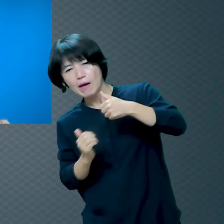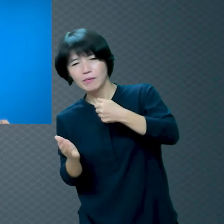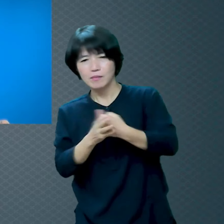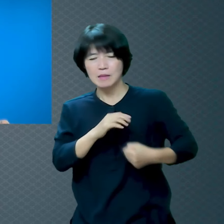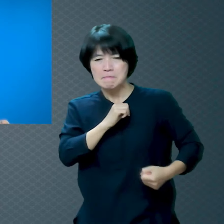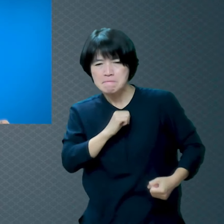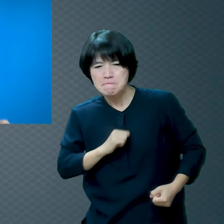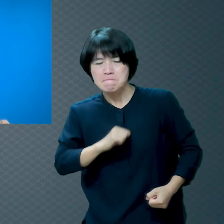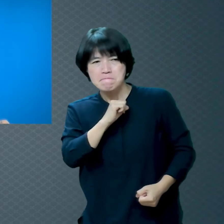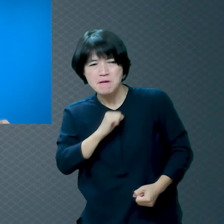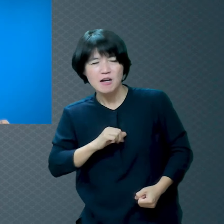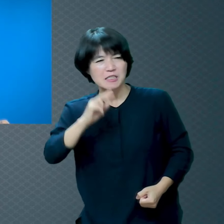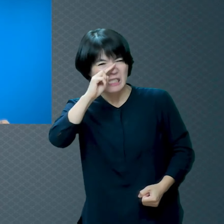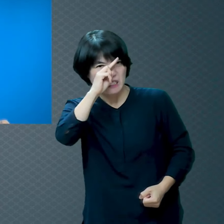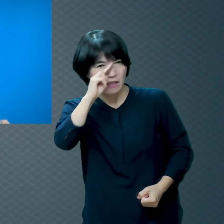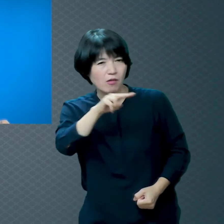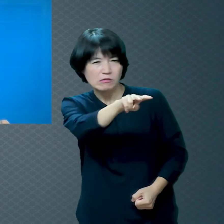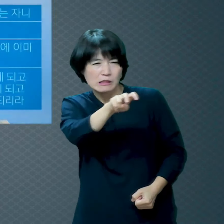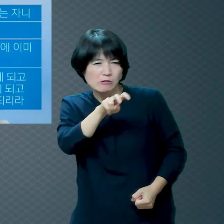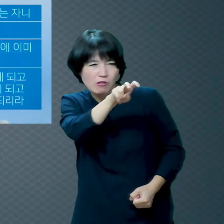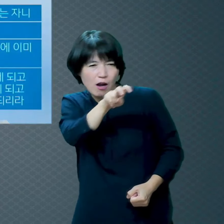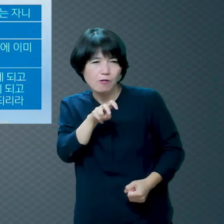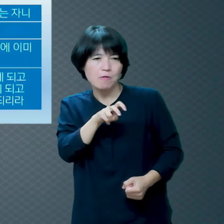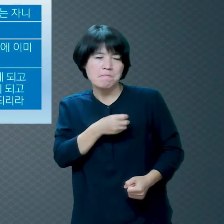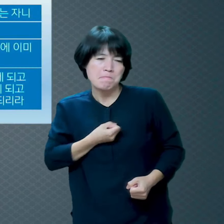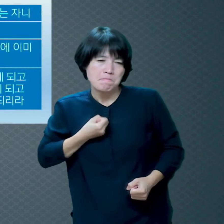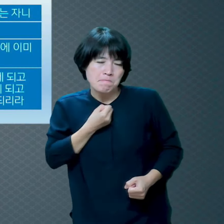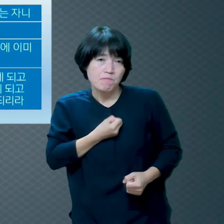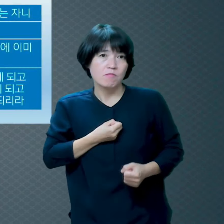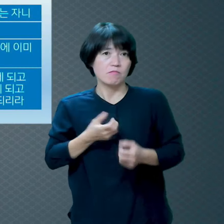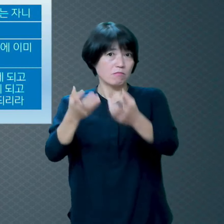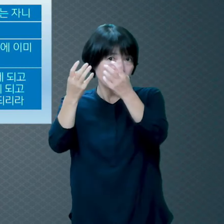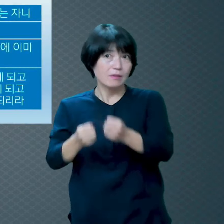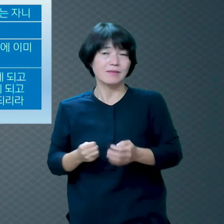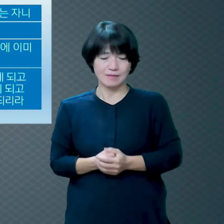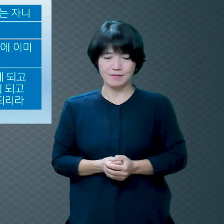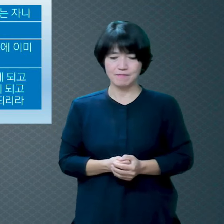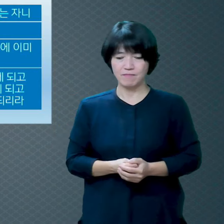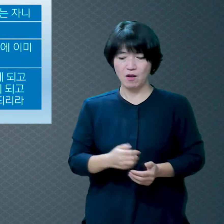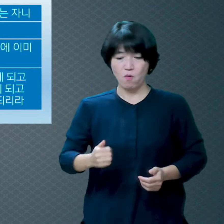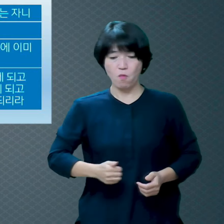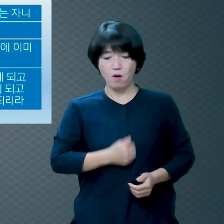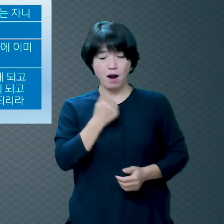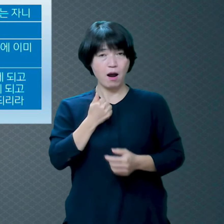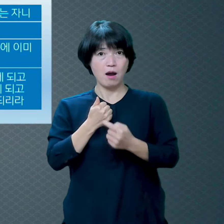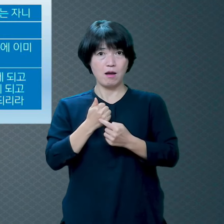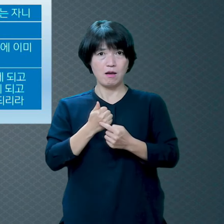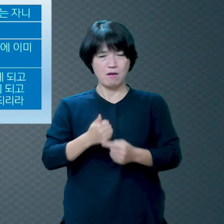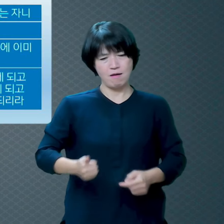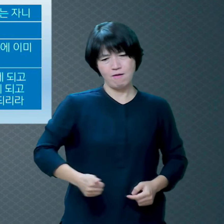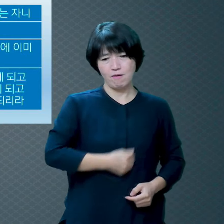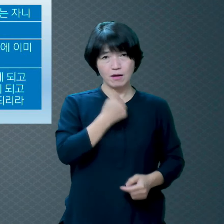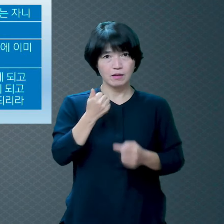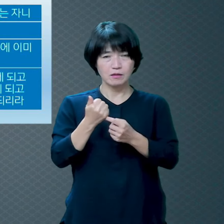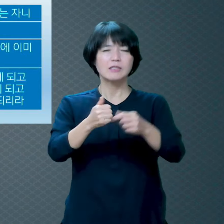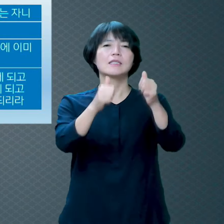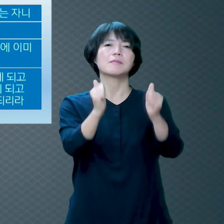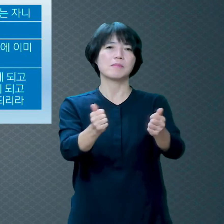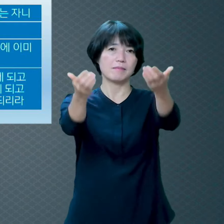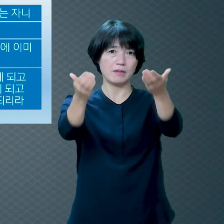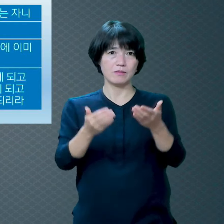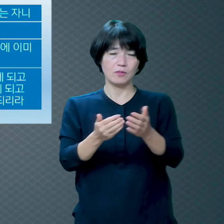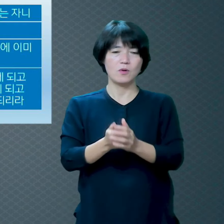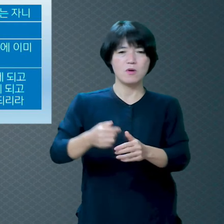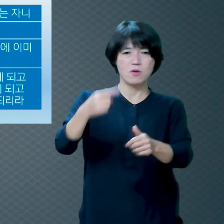지어요 그런데 보세요 화내는 것이 심판 조건이죠 라가 욕하는